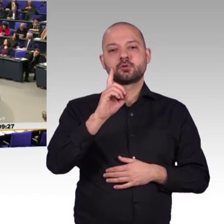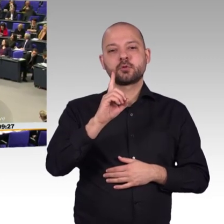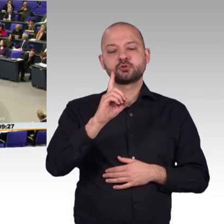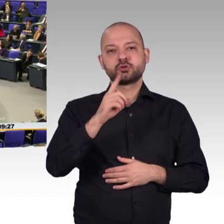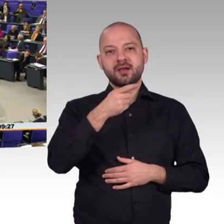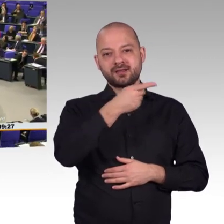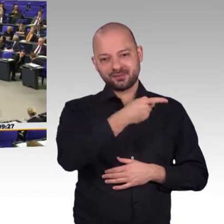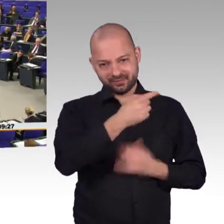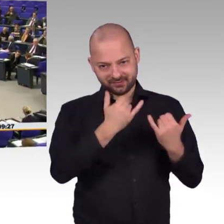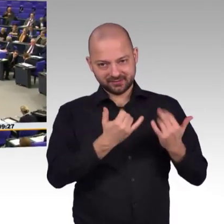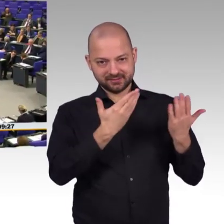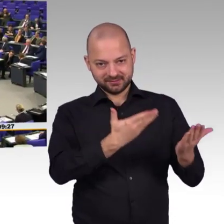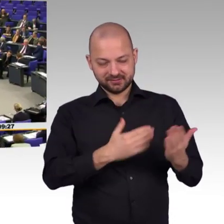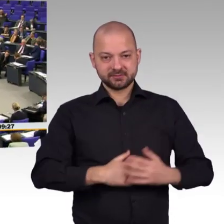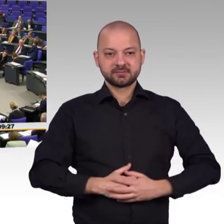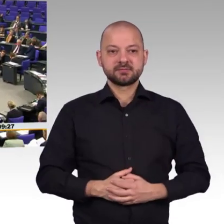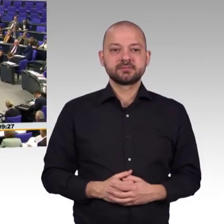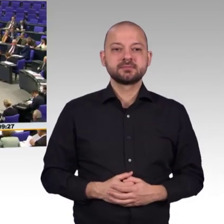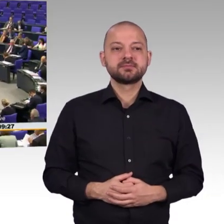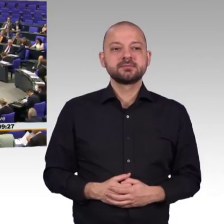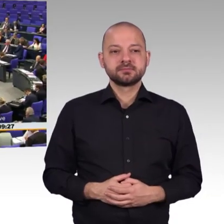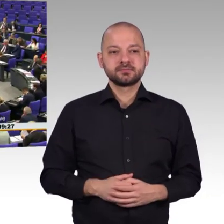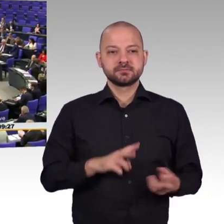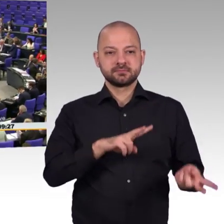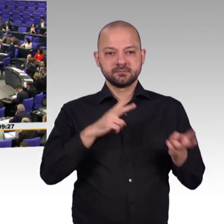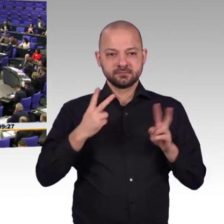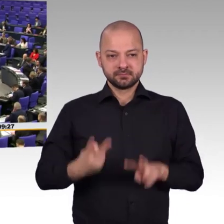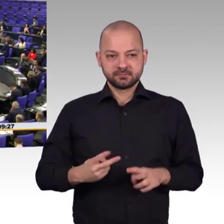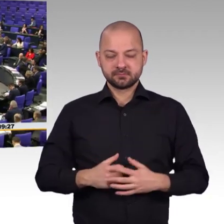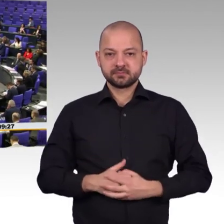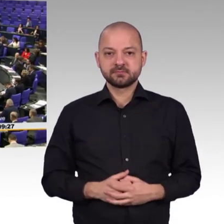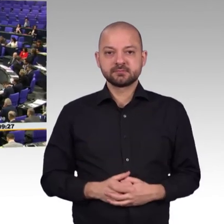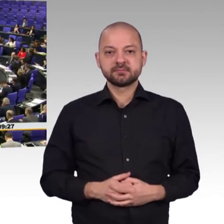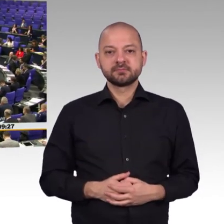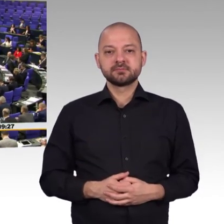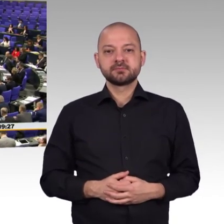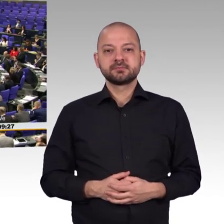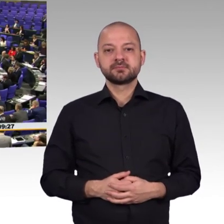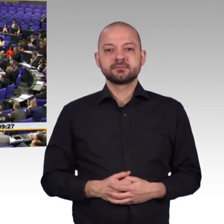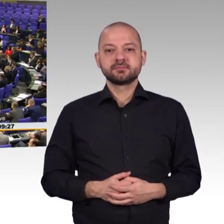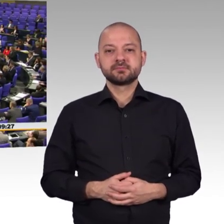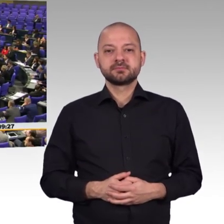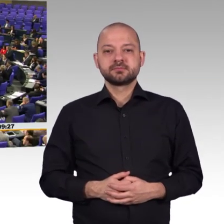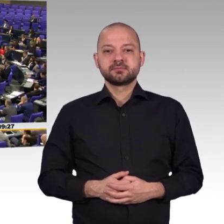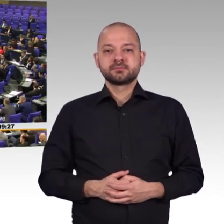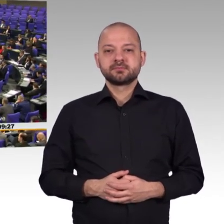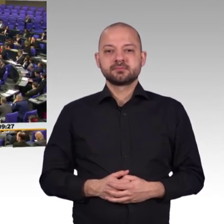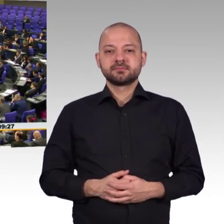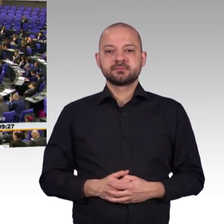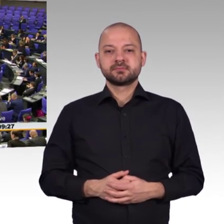Sehr geehrter Herr Präsident, liebe Kolleginnen und Kollegen. Wir erleben mit der digitalen Revolution gerade einen der größten